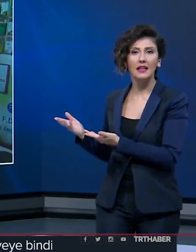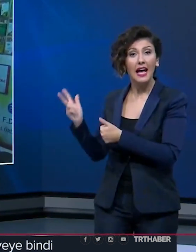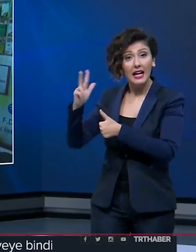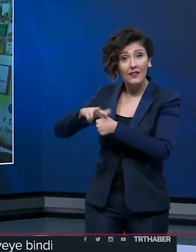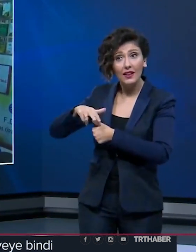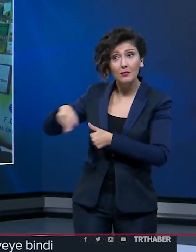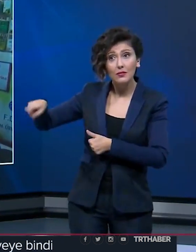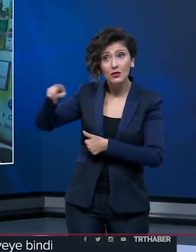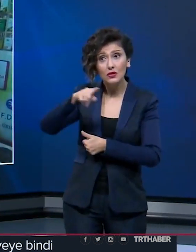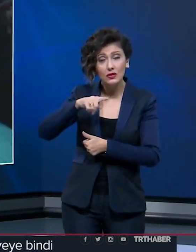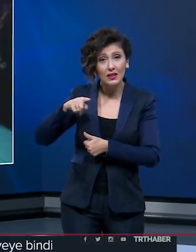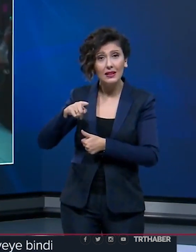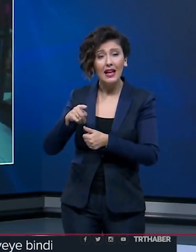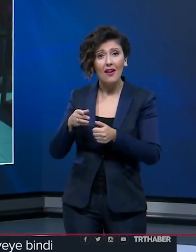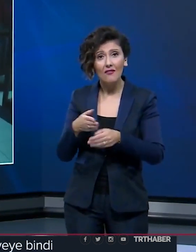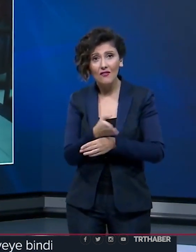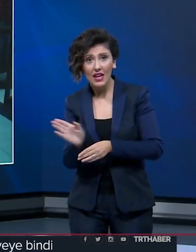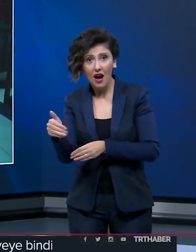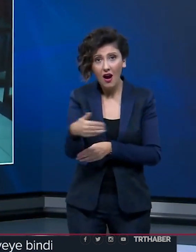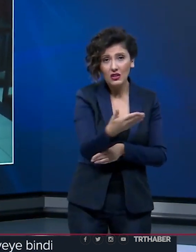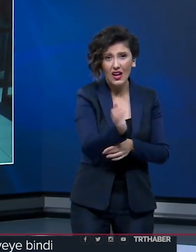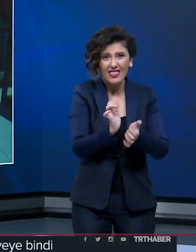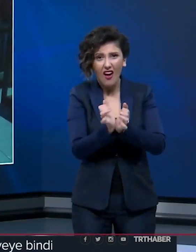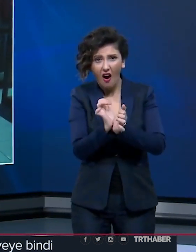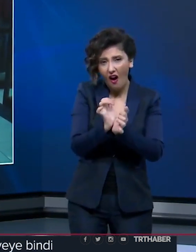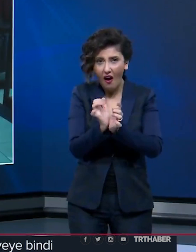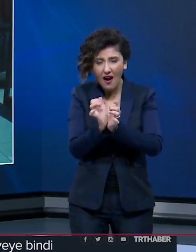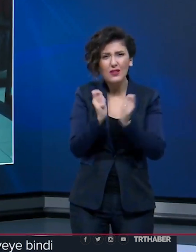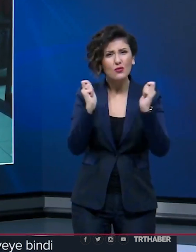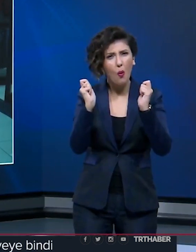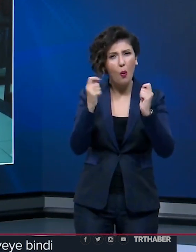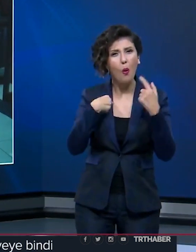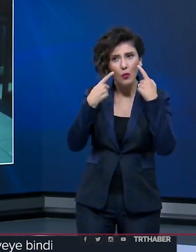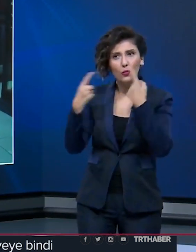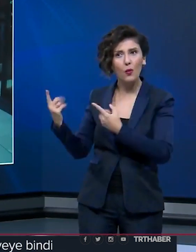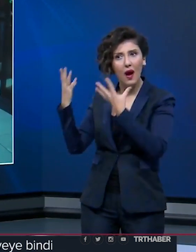Katılımcılar, virajların ve dar geçişlerin olduğu parkurda bir hayli zorlandı.